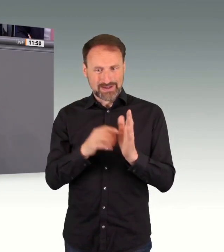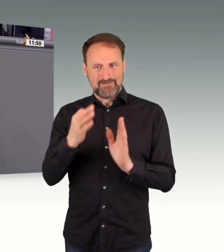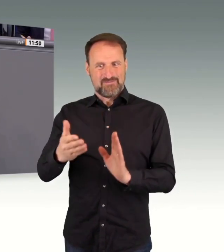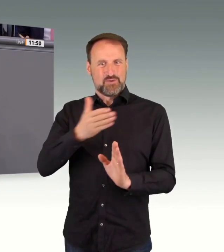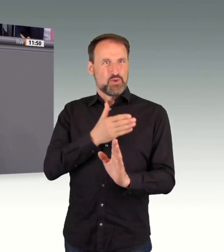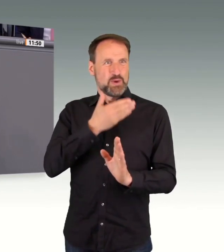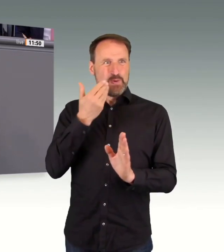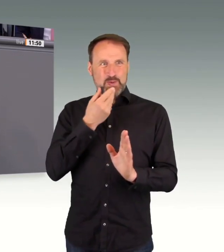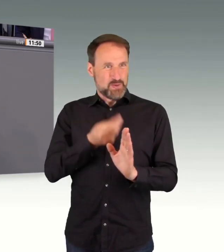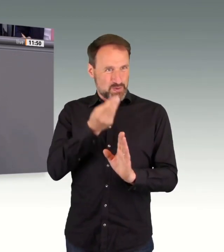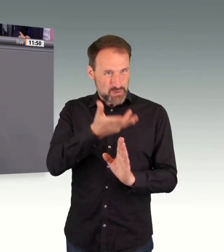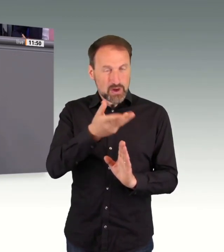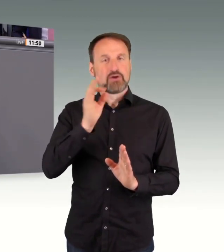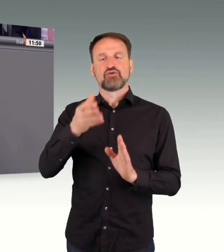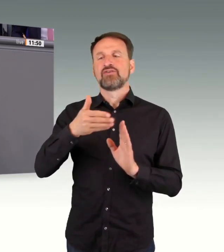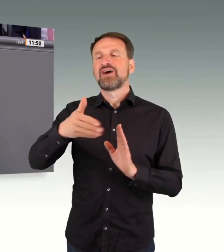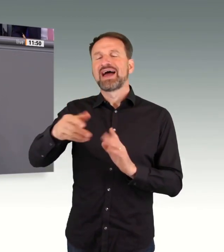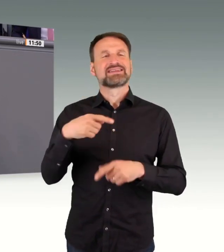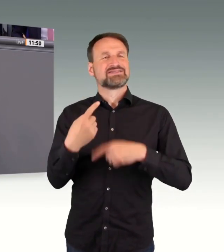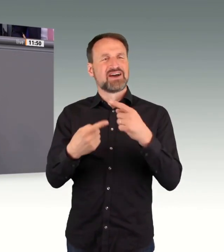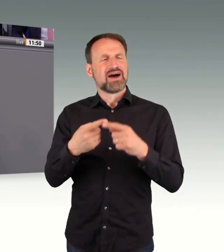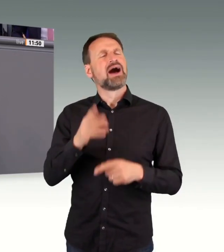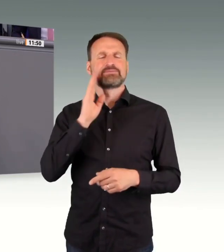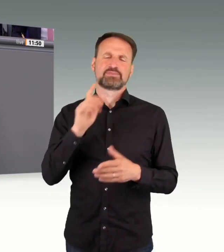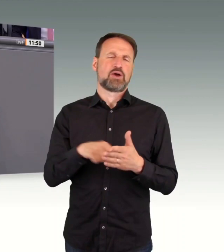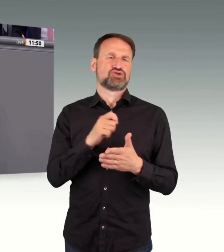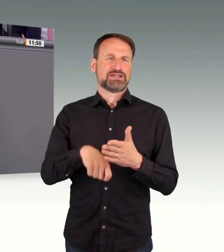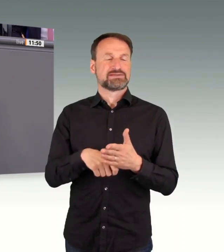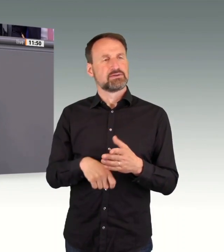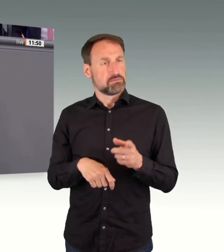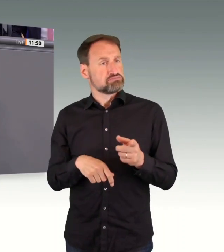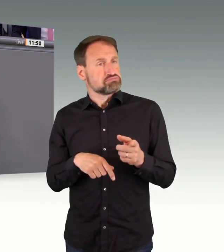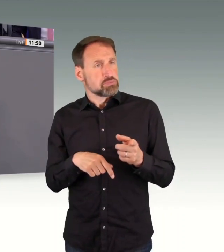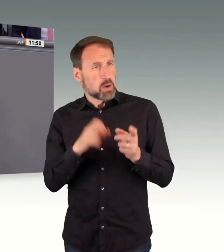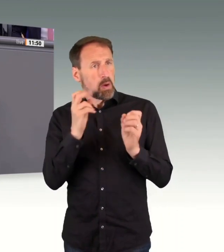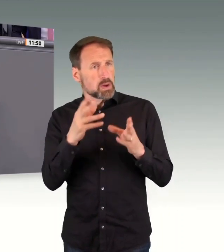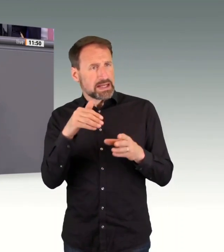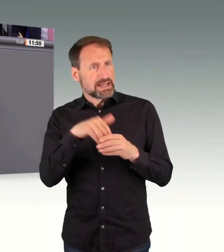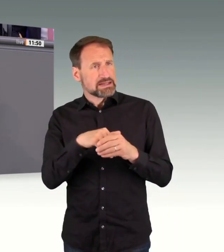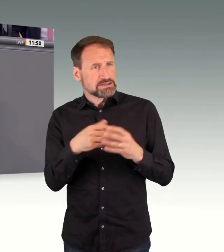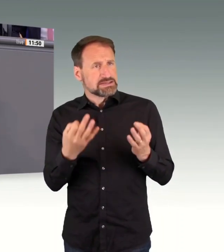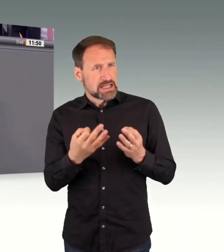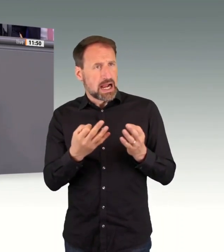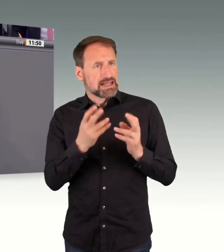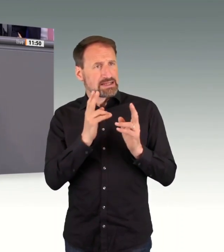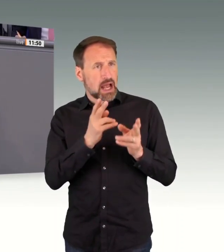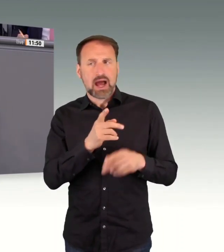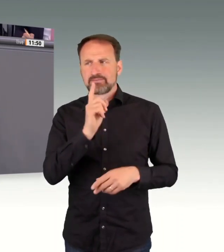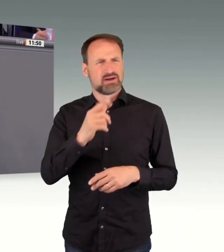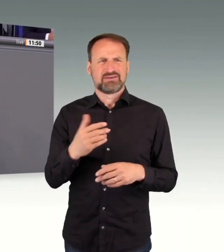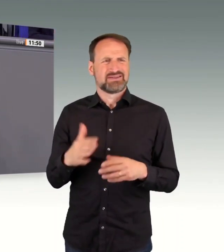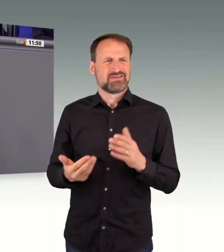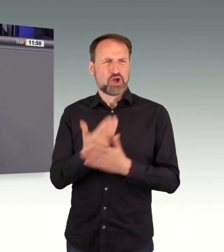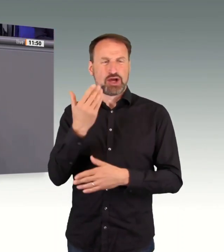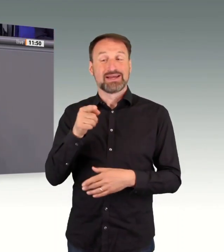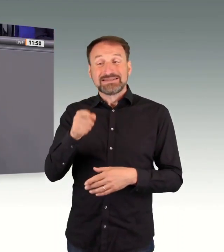Verfahren auszuschließen, ist in der Sache richtig, aber auch nichts Neues. Das europarechtskonform zu gestalten, ist die eigentliche